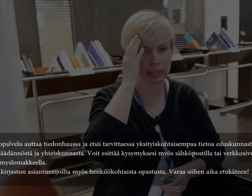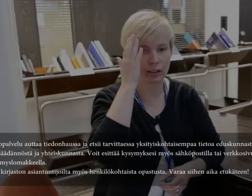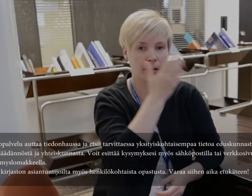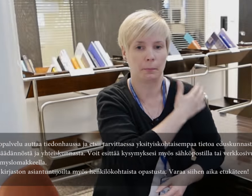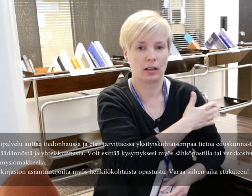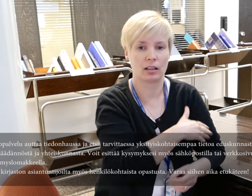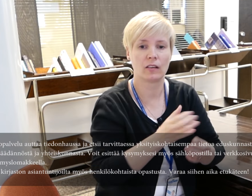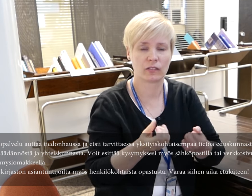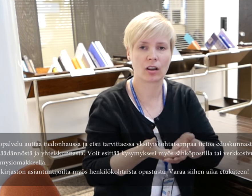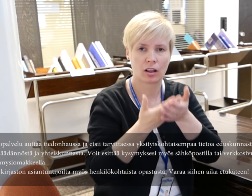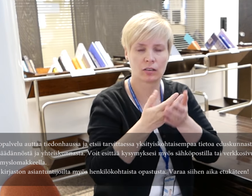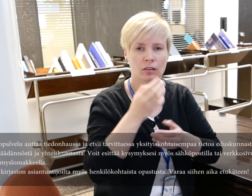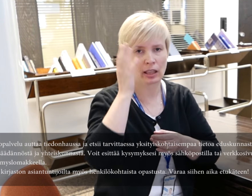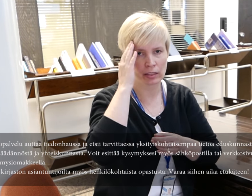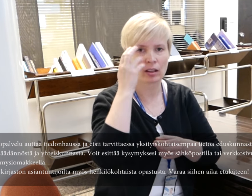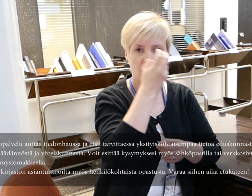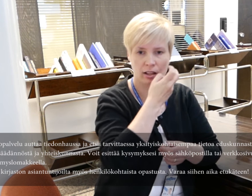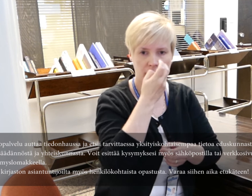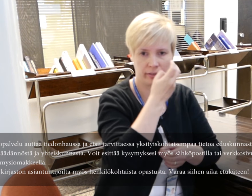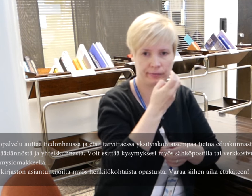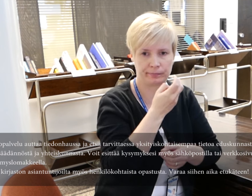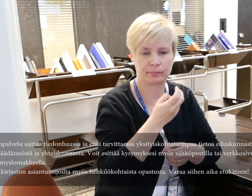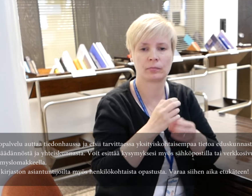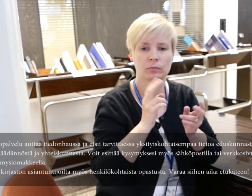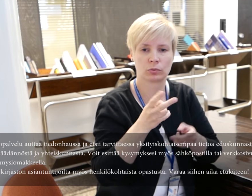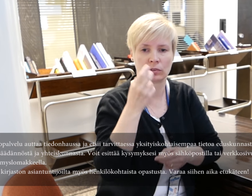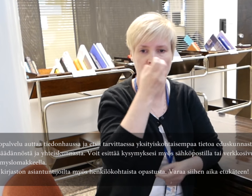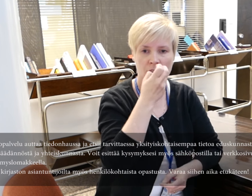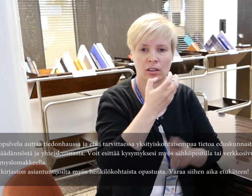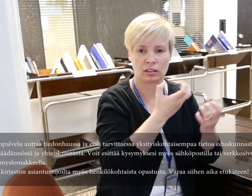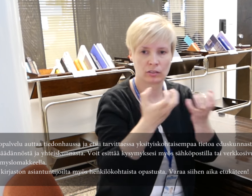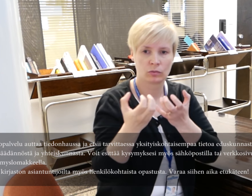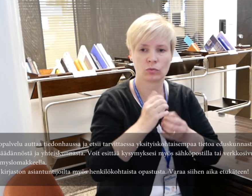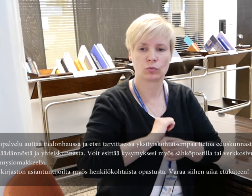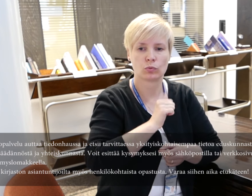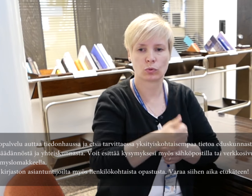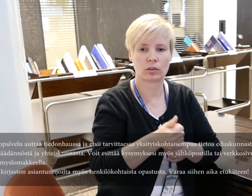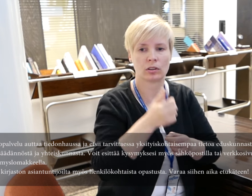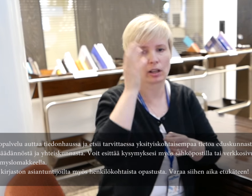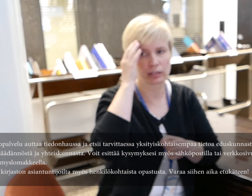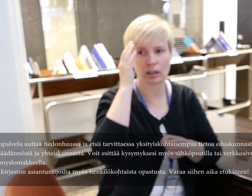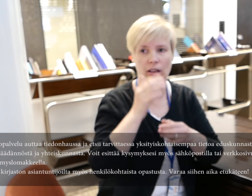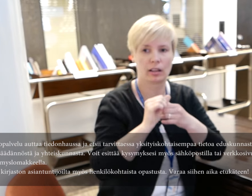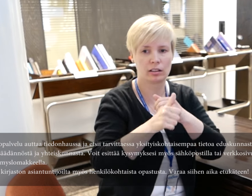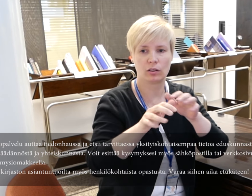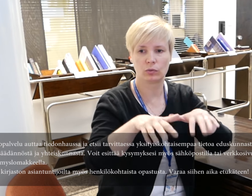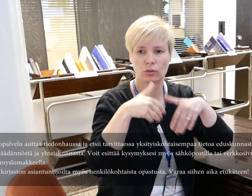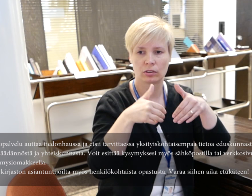Tietopalvelu auttaa tiedonhaussa ja etsii tarvittaessa yksityiskohtaisempaa tietoa eduskunnasta, lainsäädännöstä